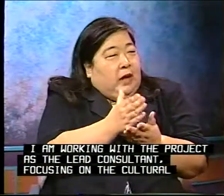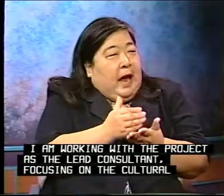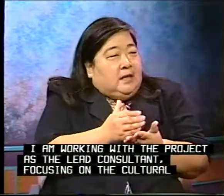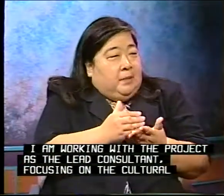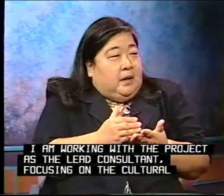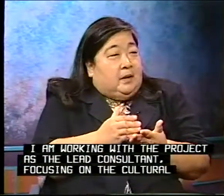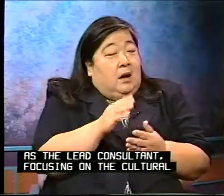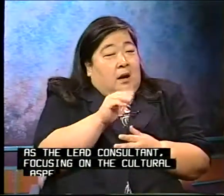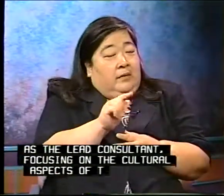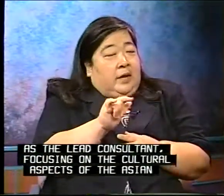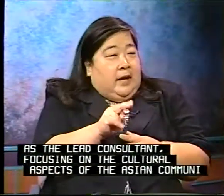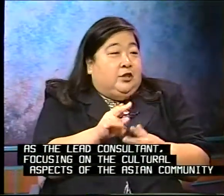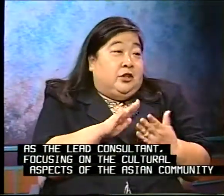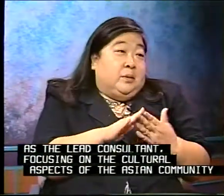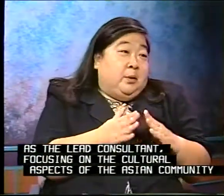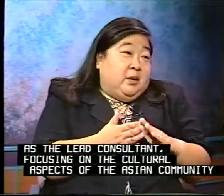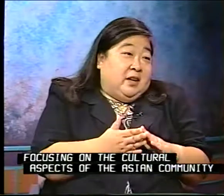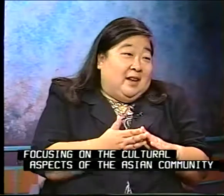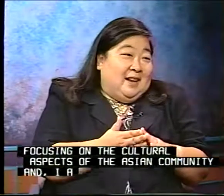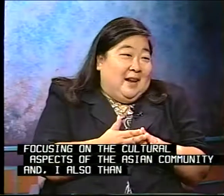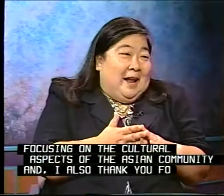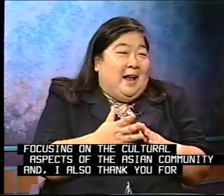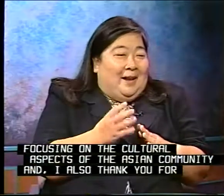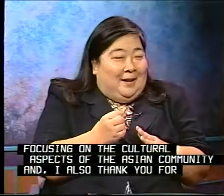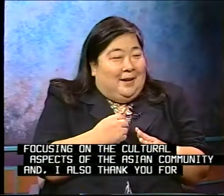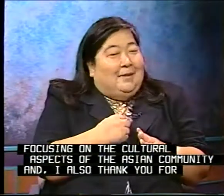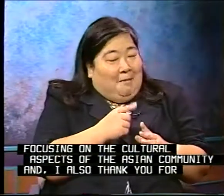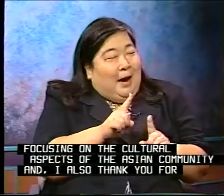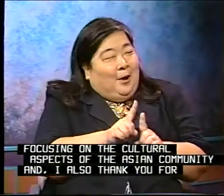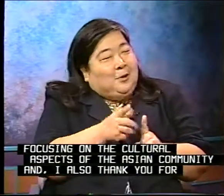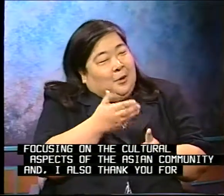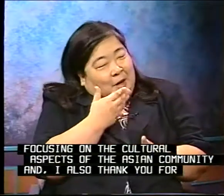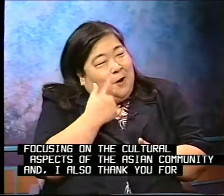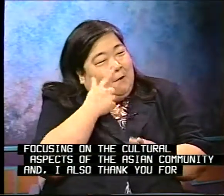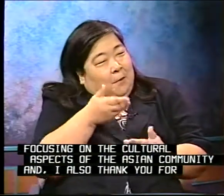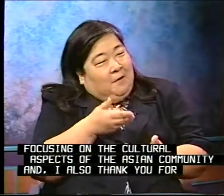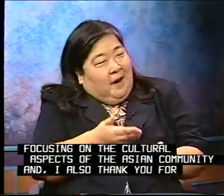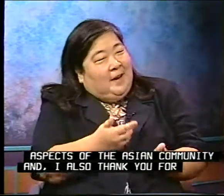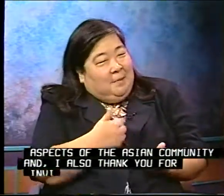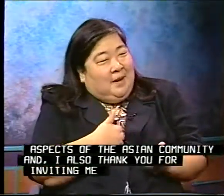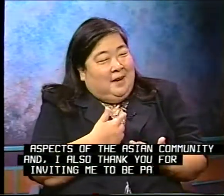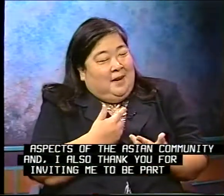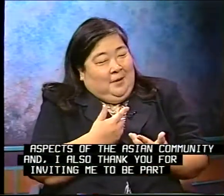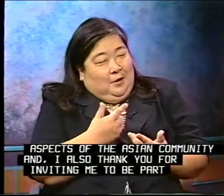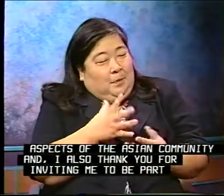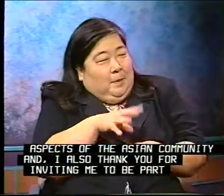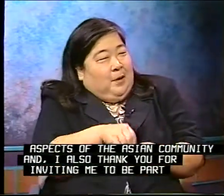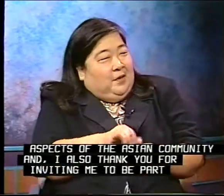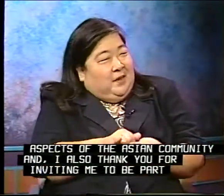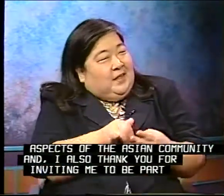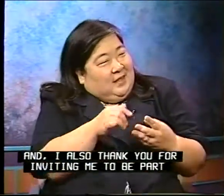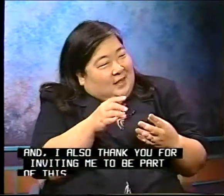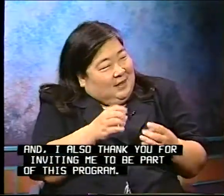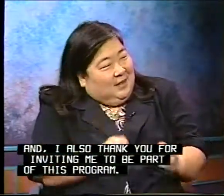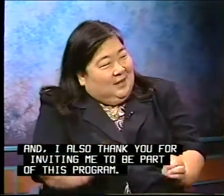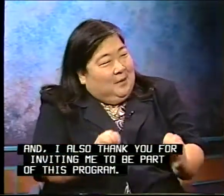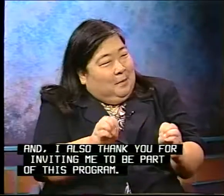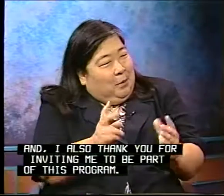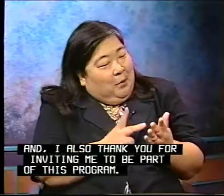aspects of the Asian community. And I also thank you for inviting me to be part of this program.